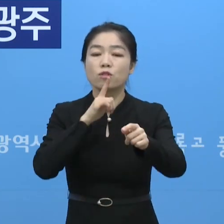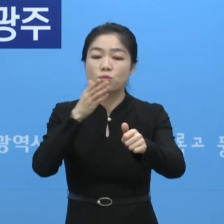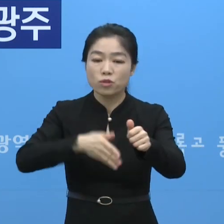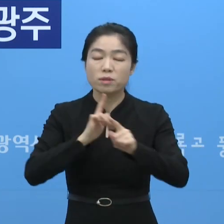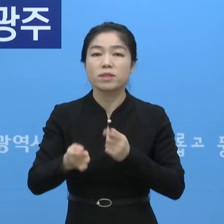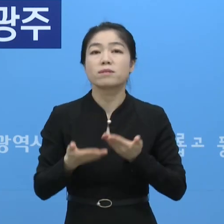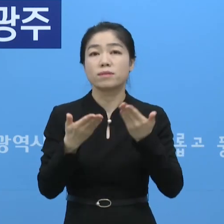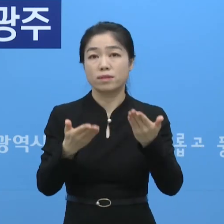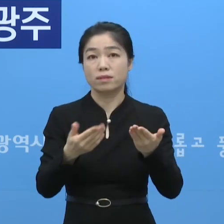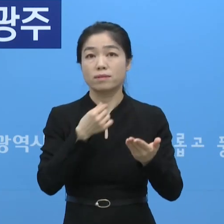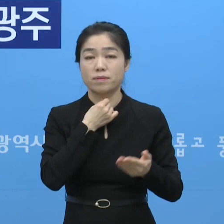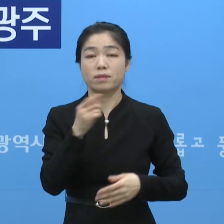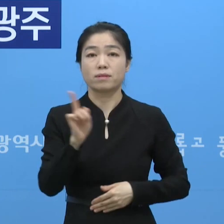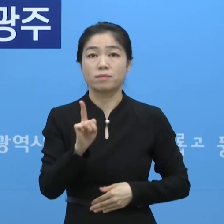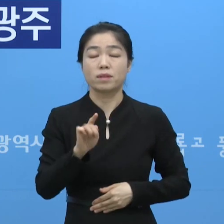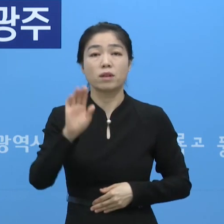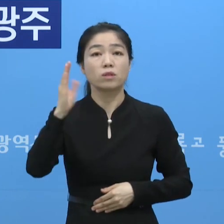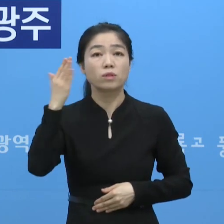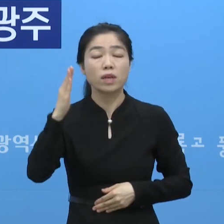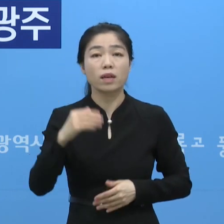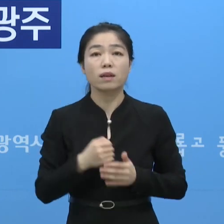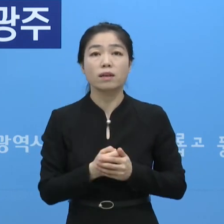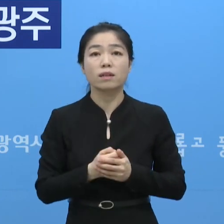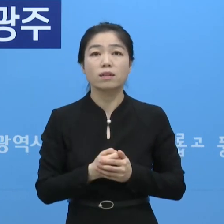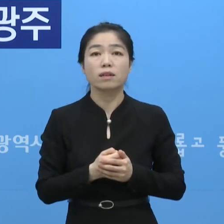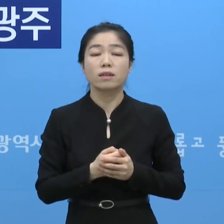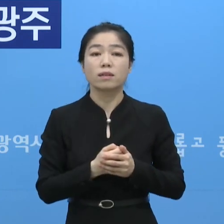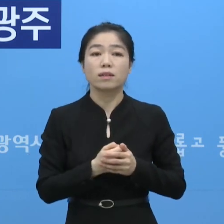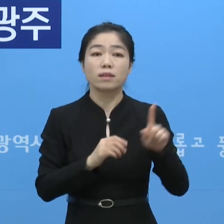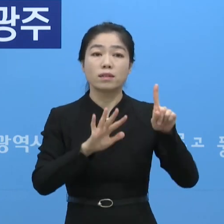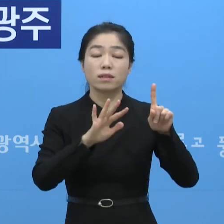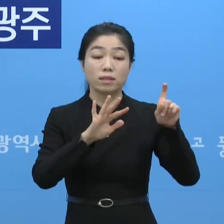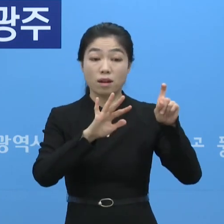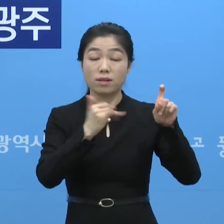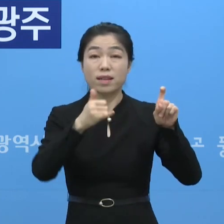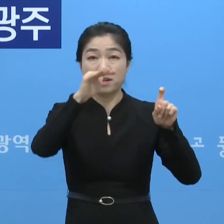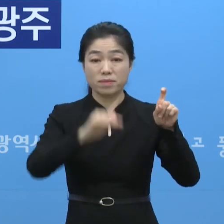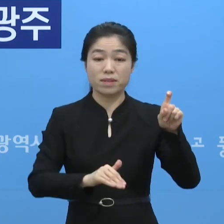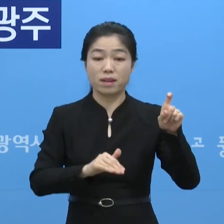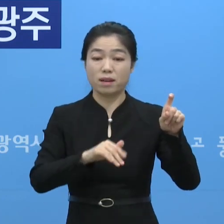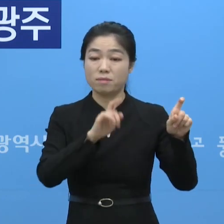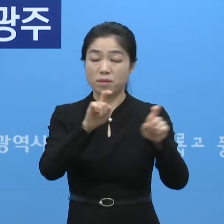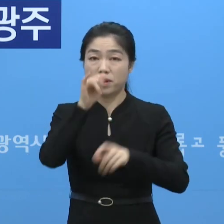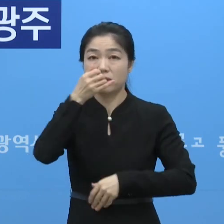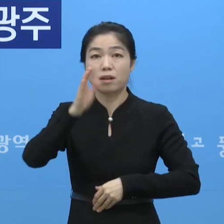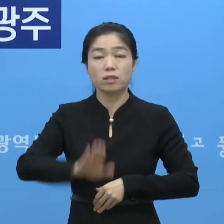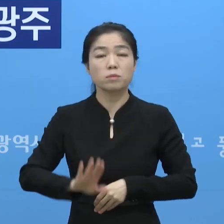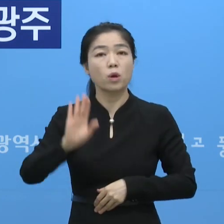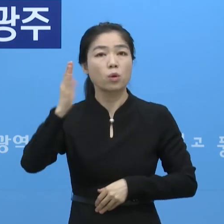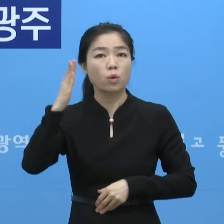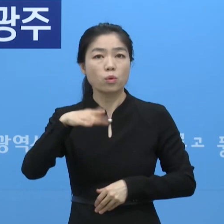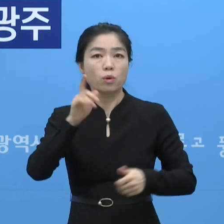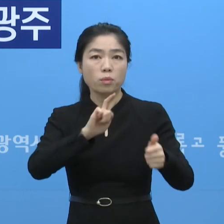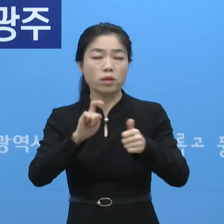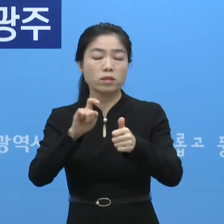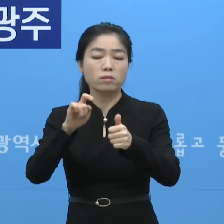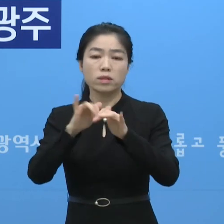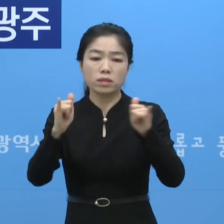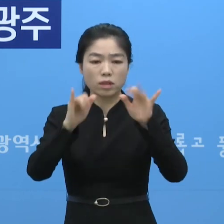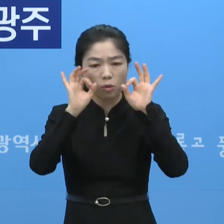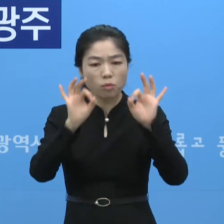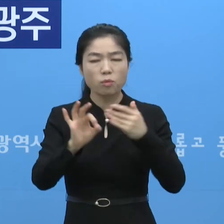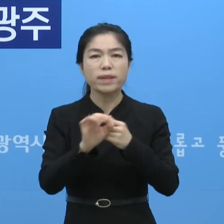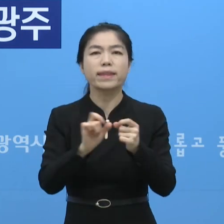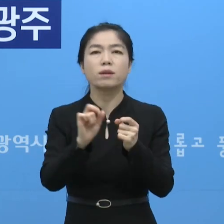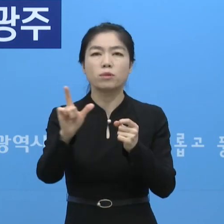말씀드리겠습니다. 지금 최근에 저희들이 한자릿수를 유지해오고 있는데요. 최근에 발생한 확진자들의 경우